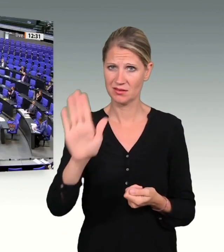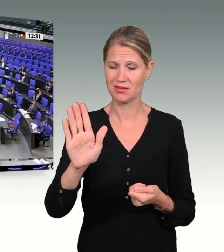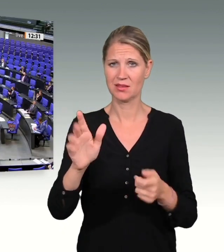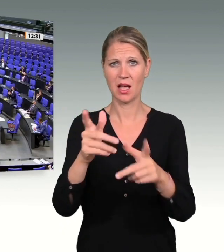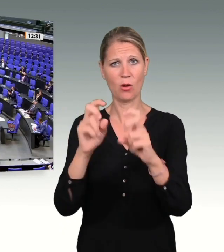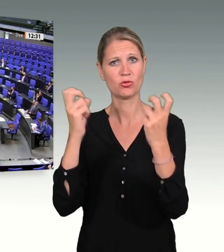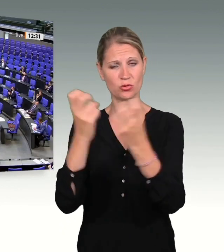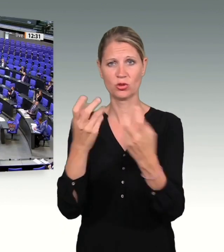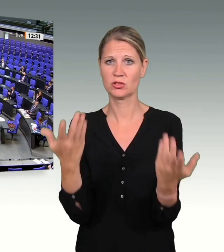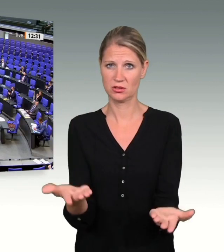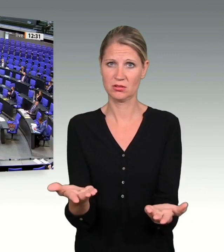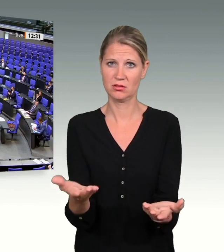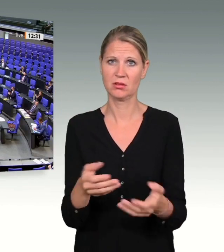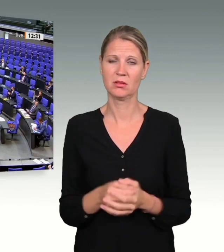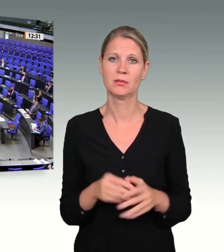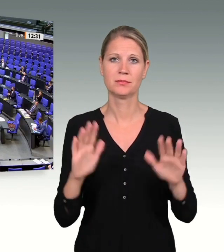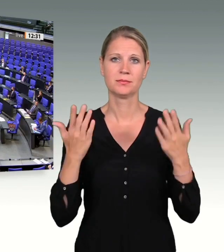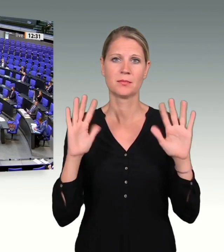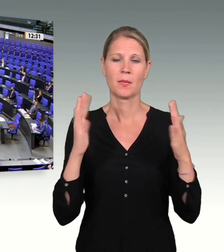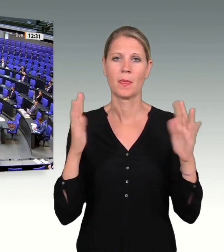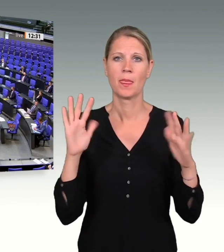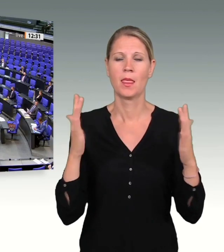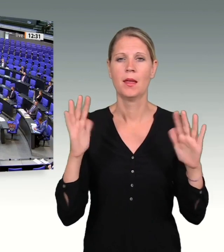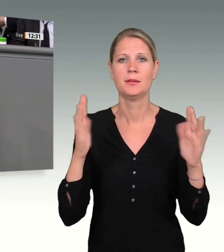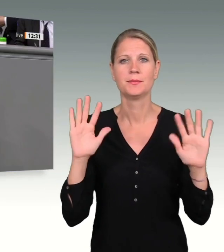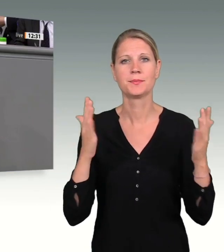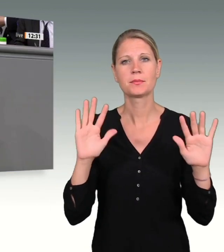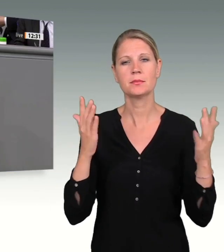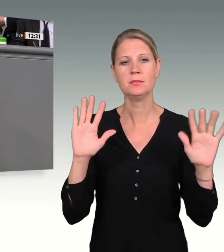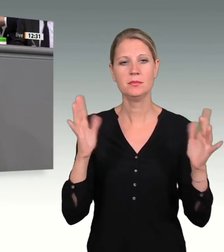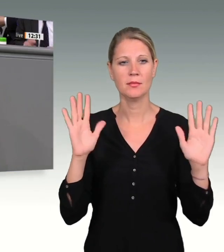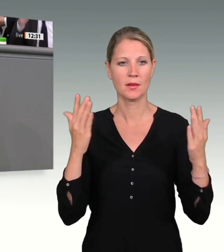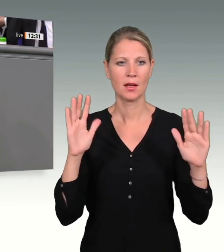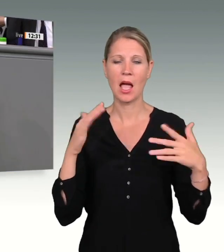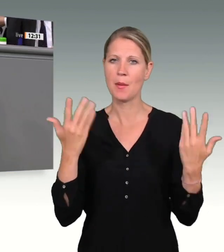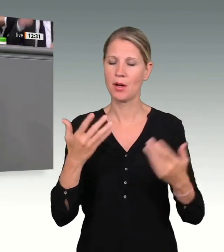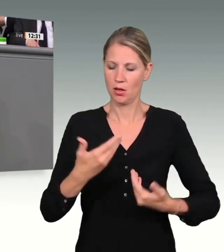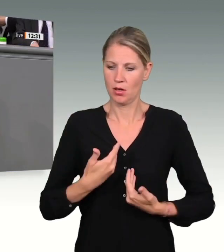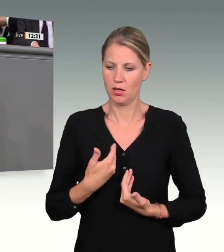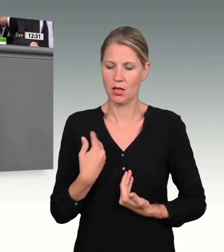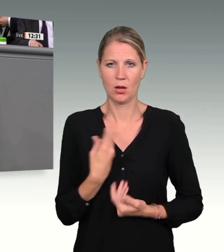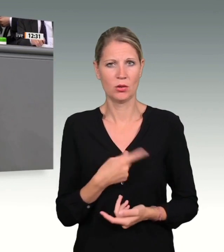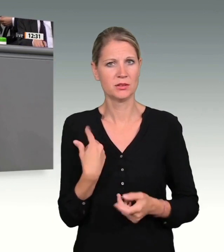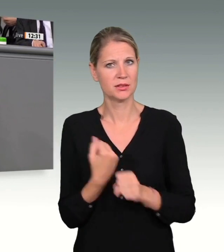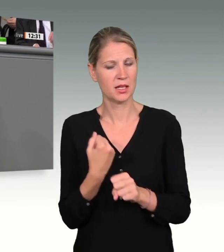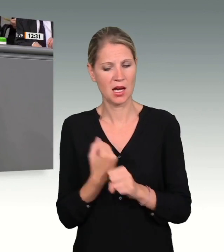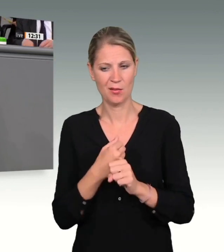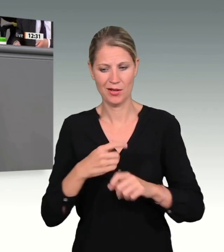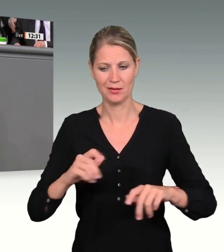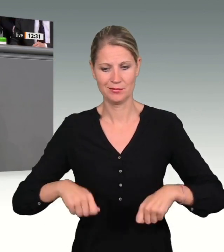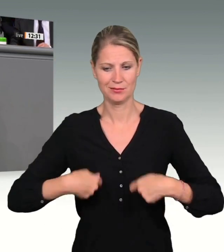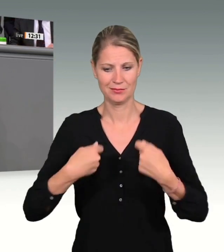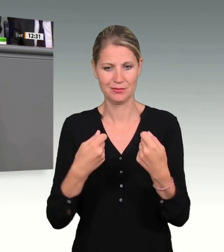Was aber unsere Arbeit ans Licht gebracht hat, das wirft fundamentale Fragen an die Organisation unserer